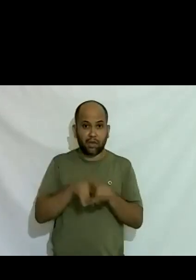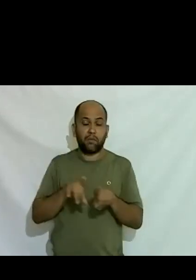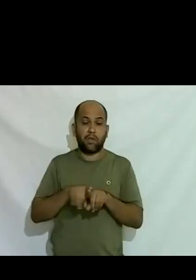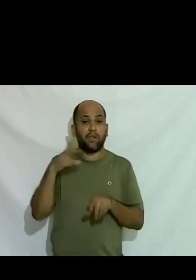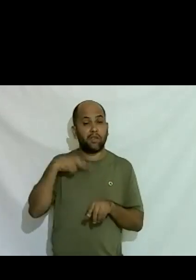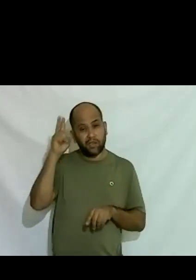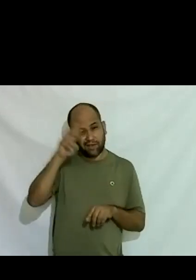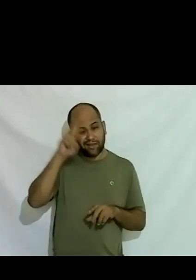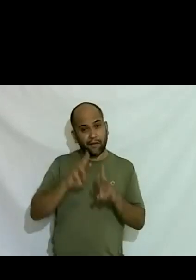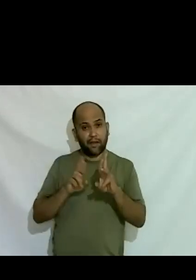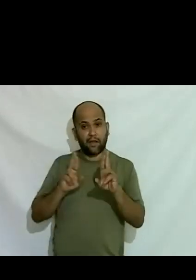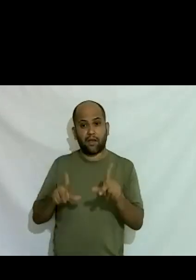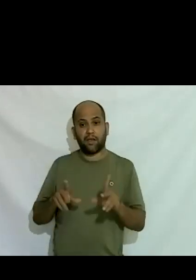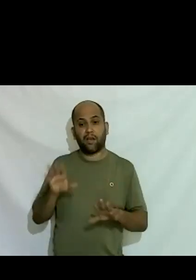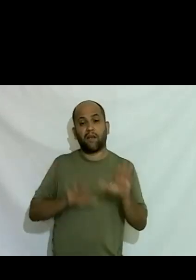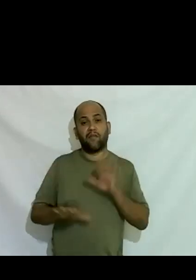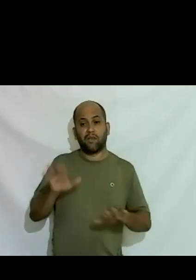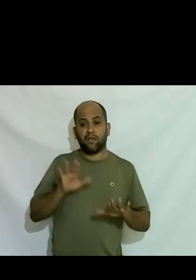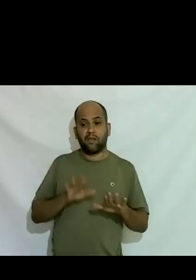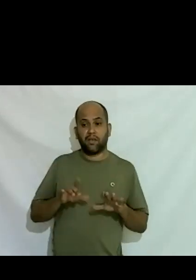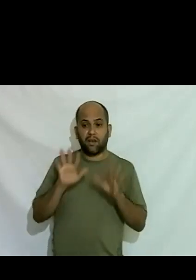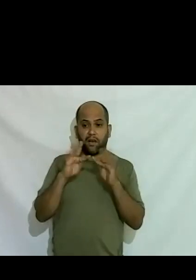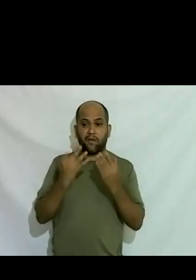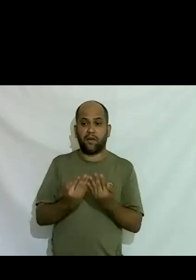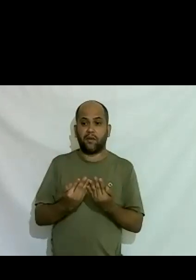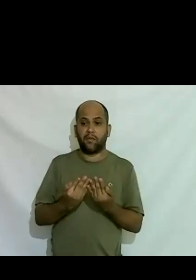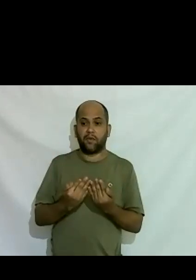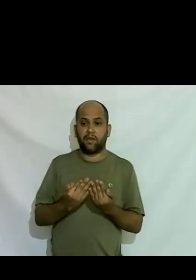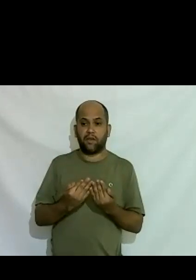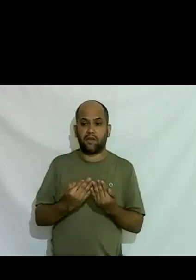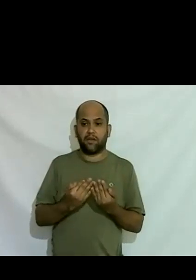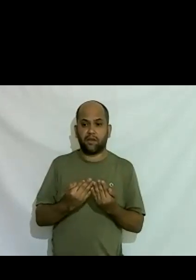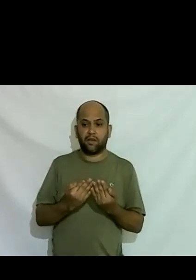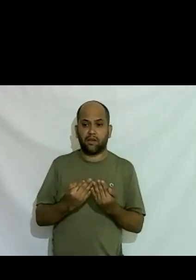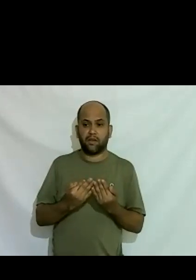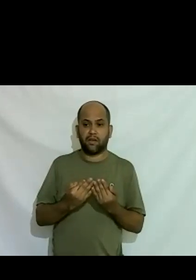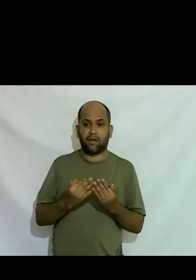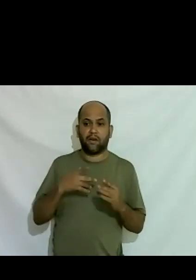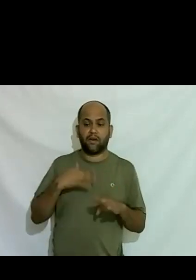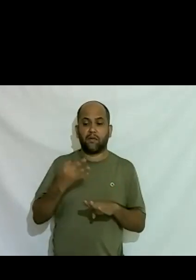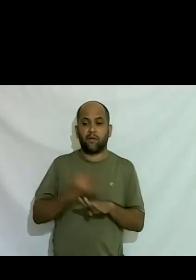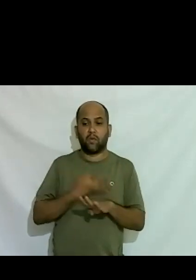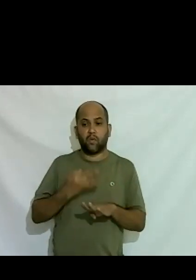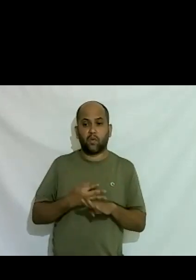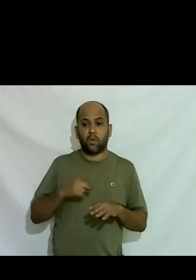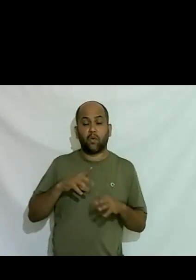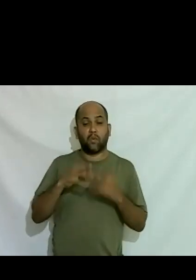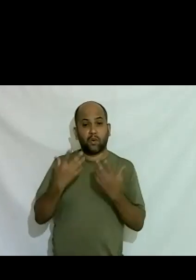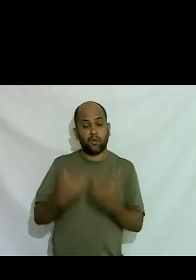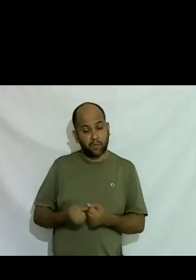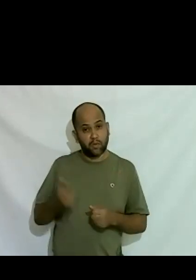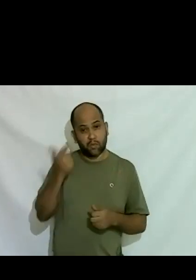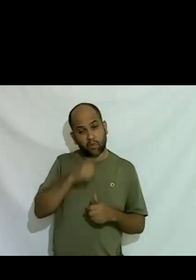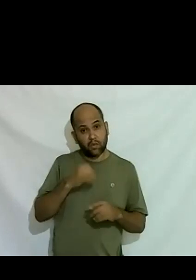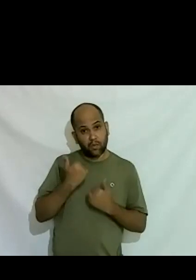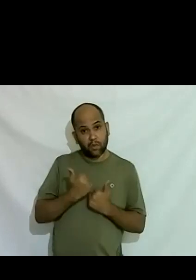história diferente às vezes a família às vezes ficaram no armário como eu não contaram ou assumiram e conseguiram com o